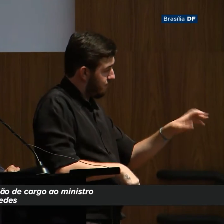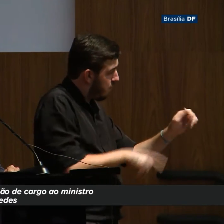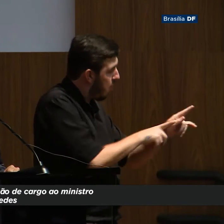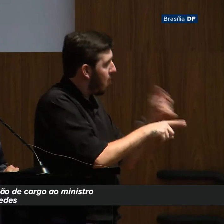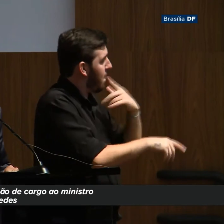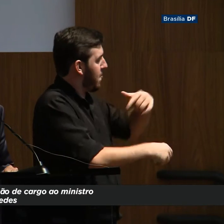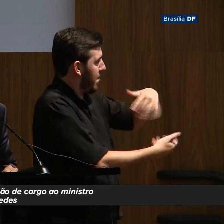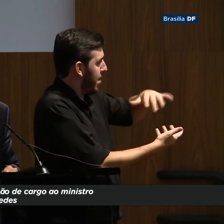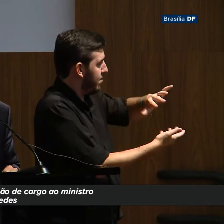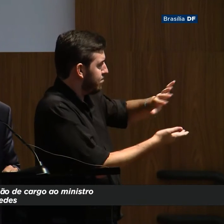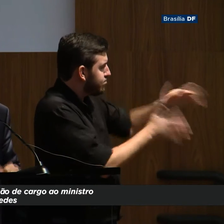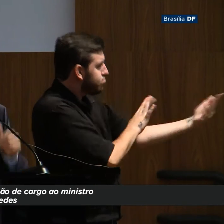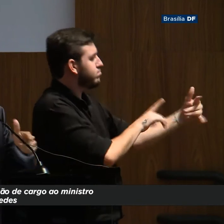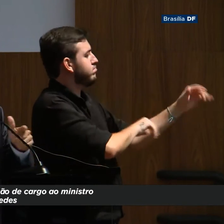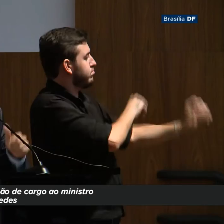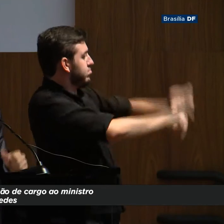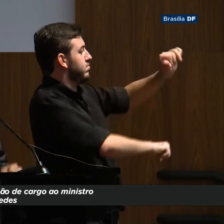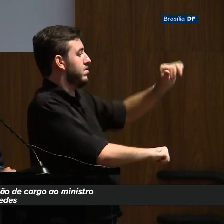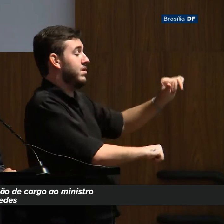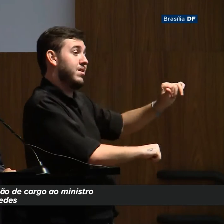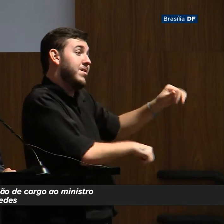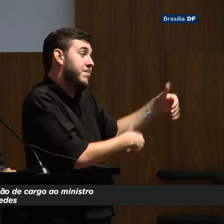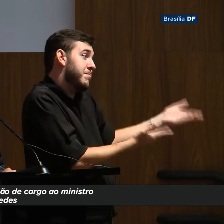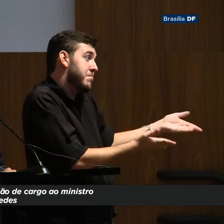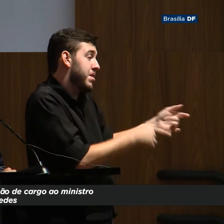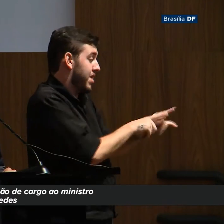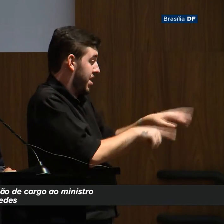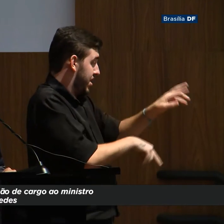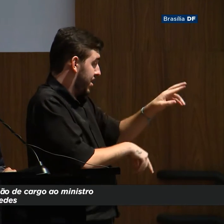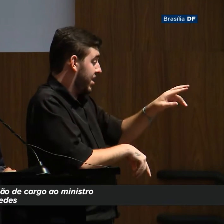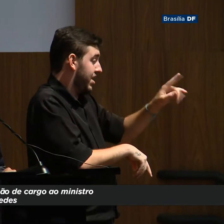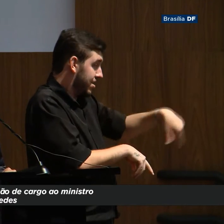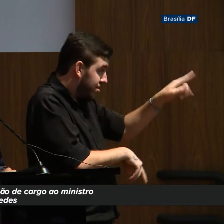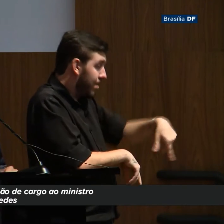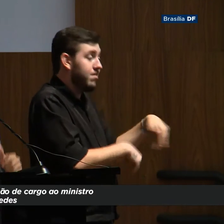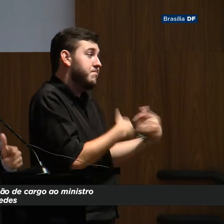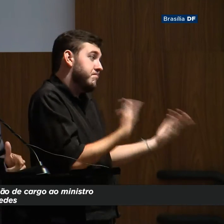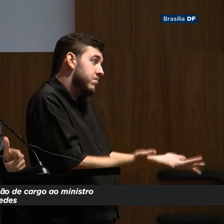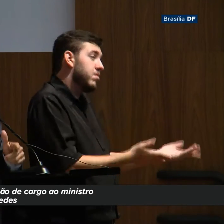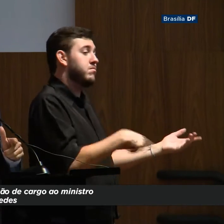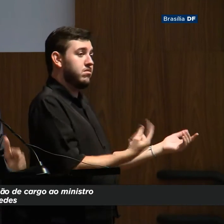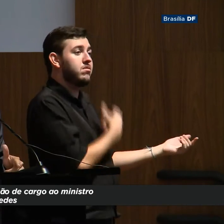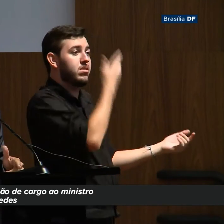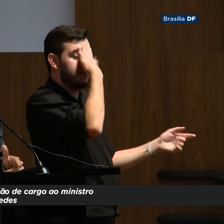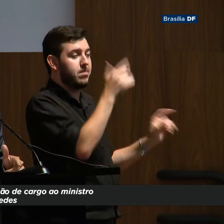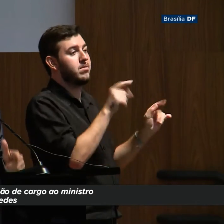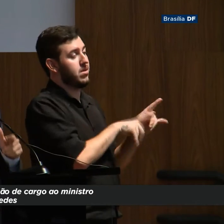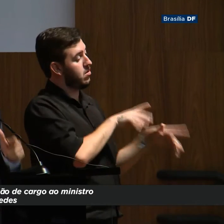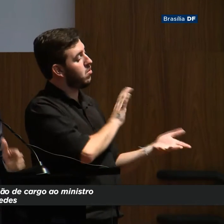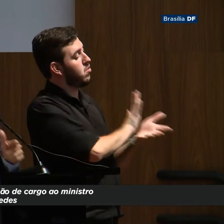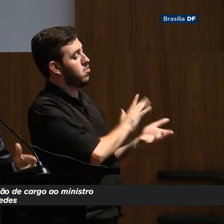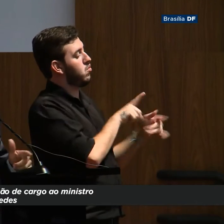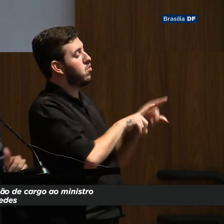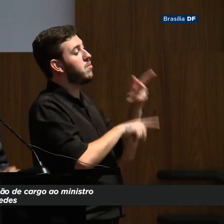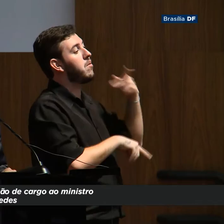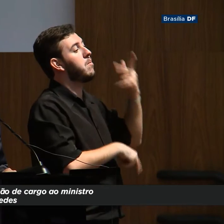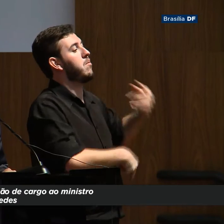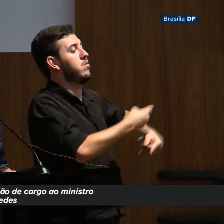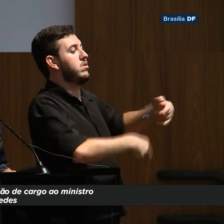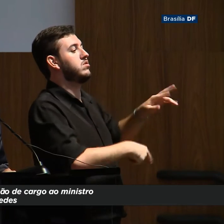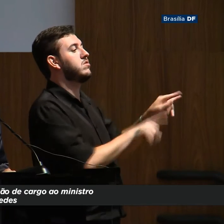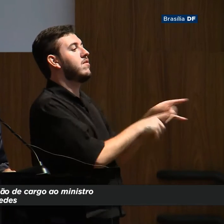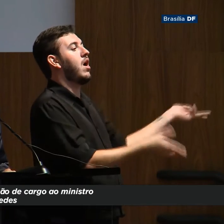é bastante provável que a classe política dê um passo à frente e realmente assuma o comando sobre o orçamento.